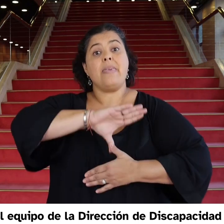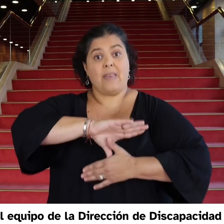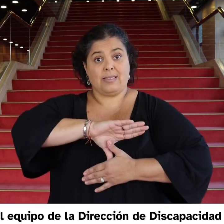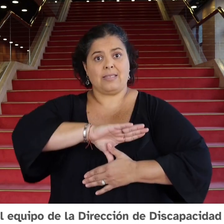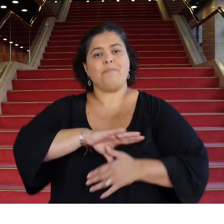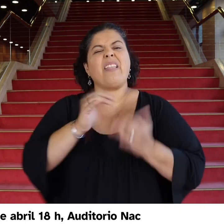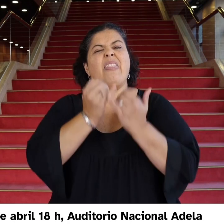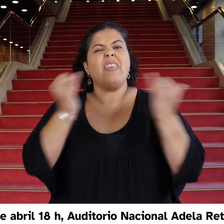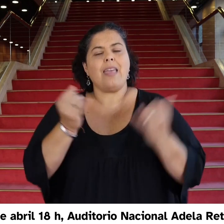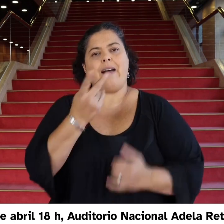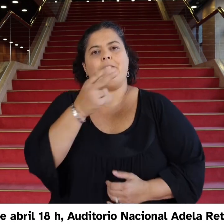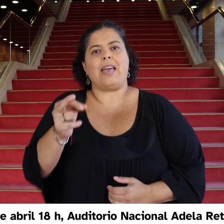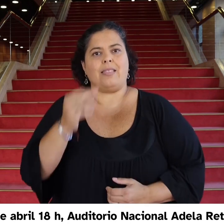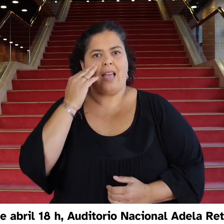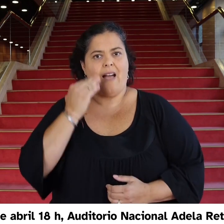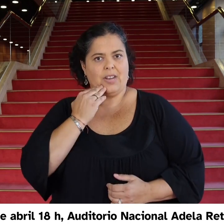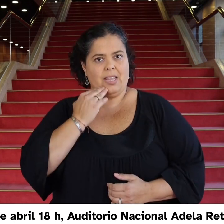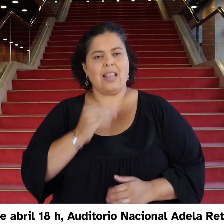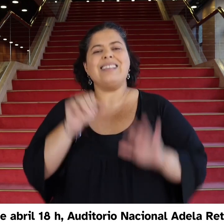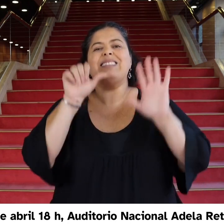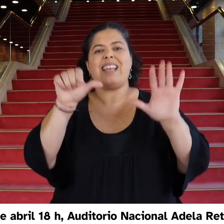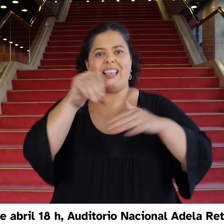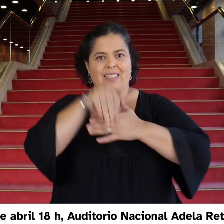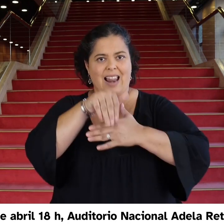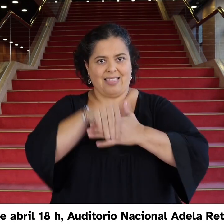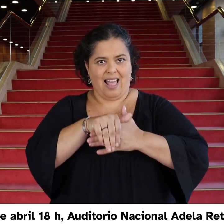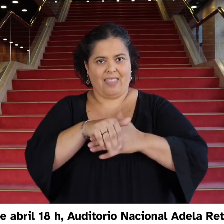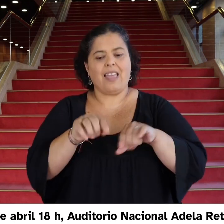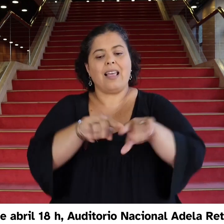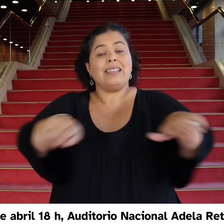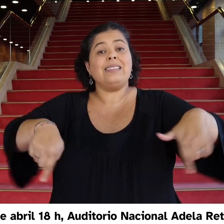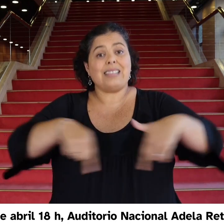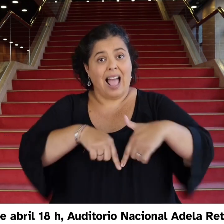20 de abril, 18 horas, Auditorio Nacional Adela Reta